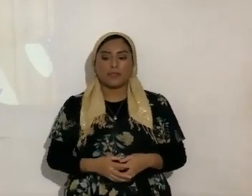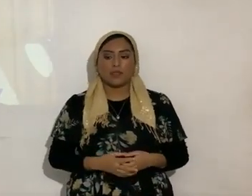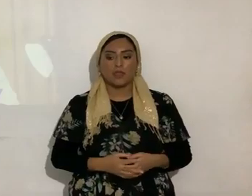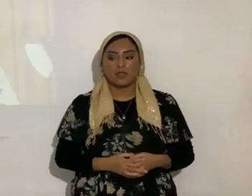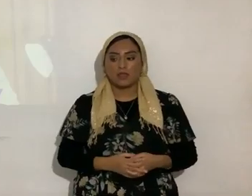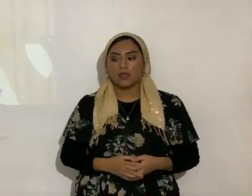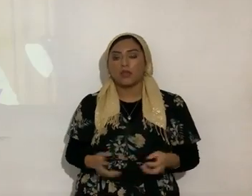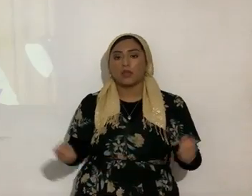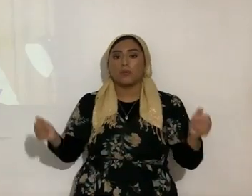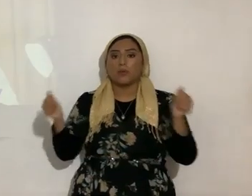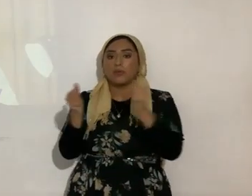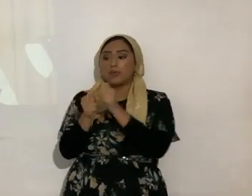con esto que ministré,